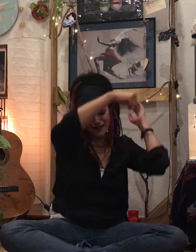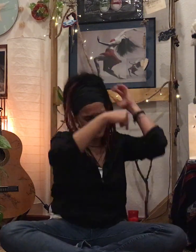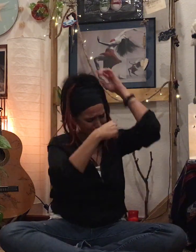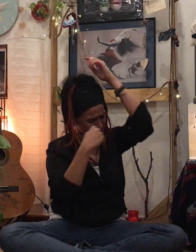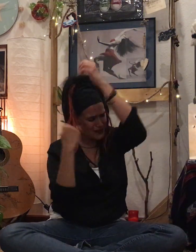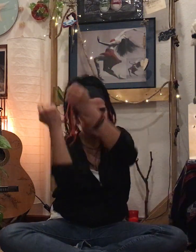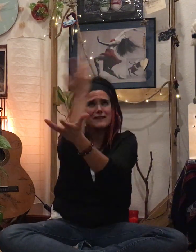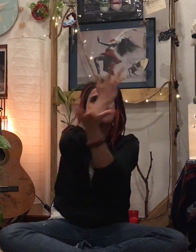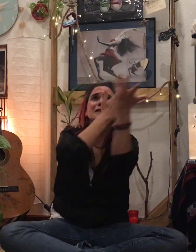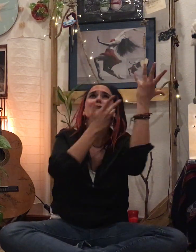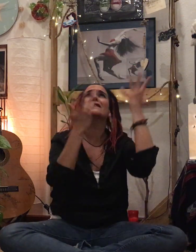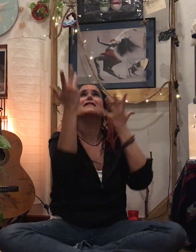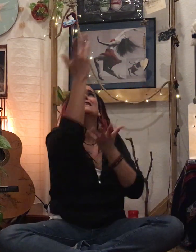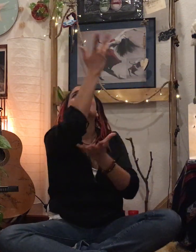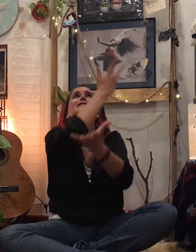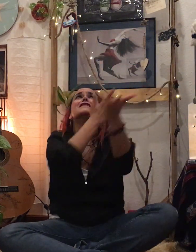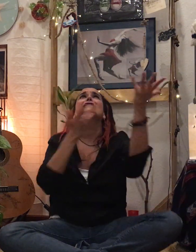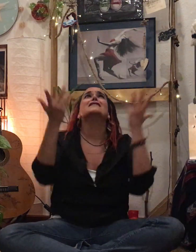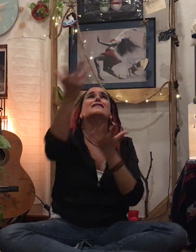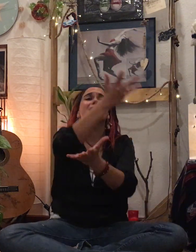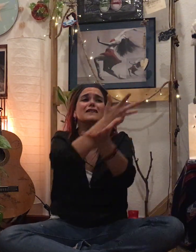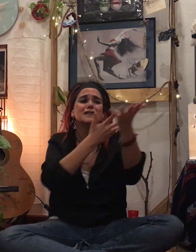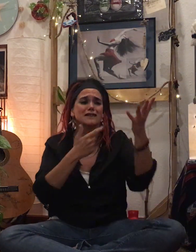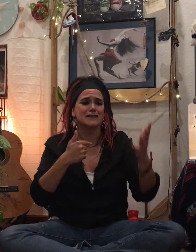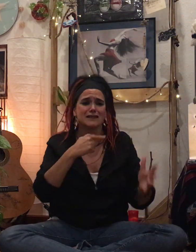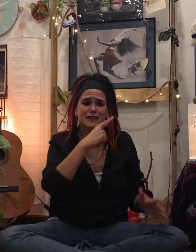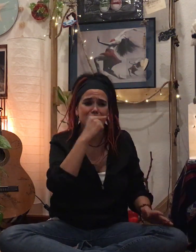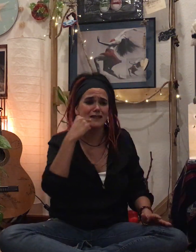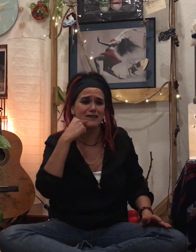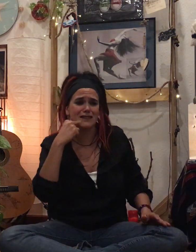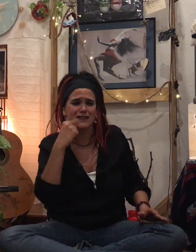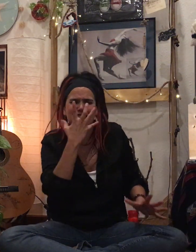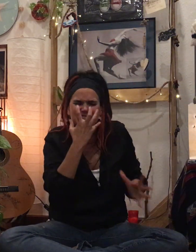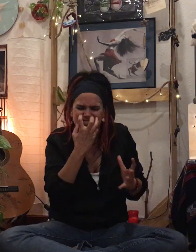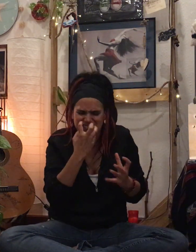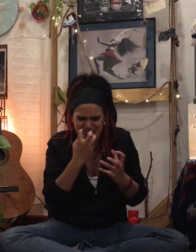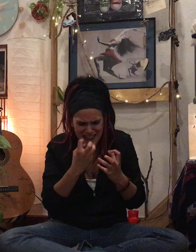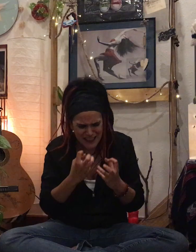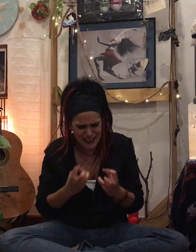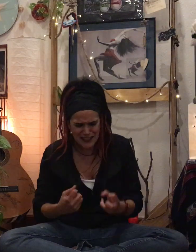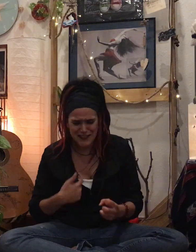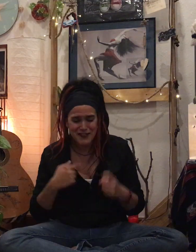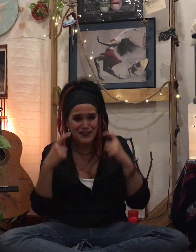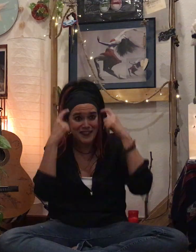Mis labios se secan E intento besarte